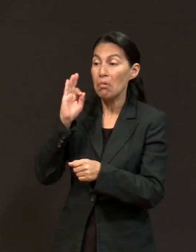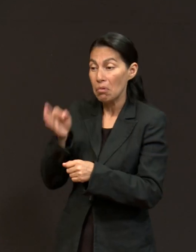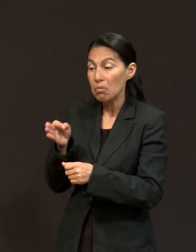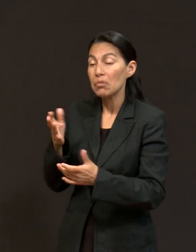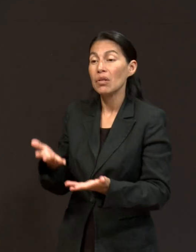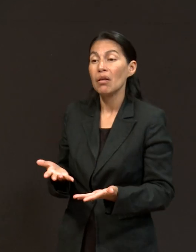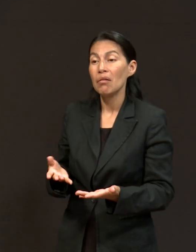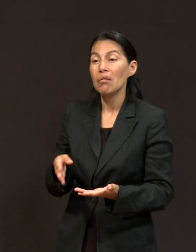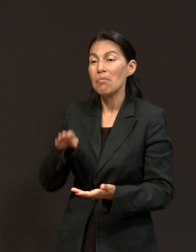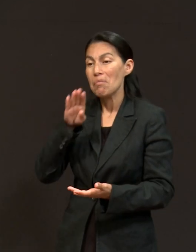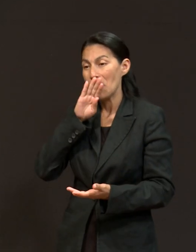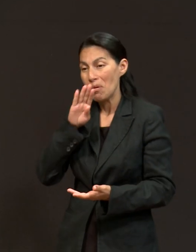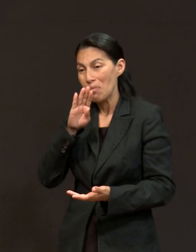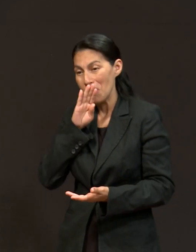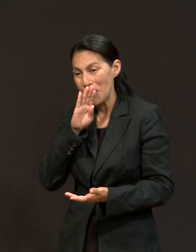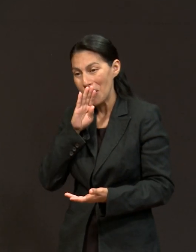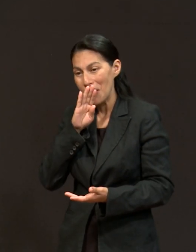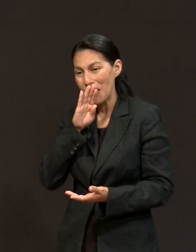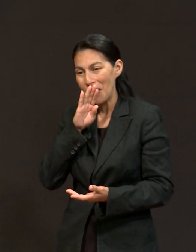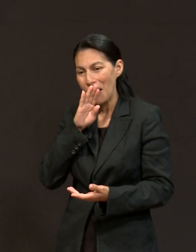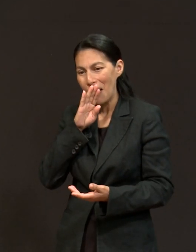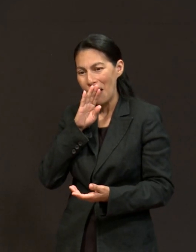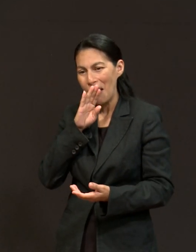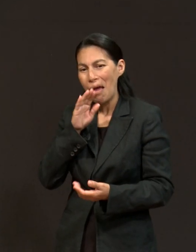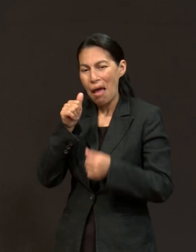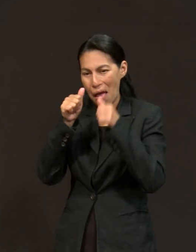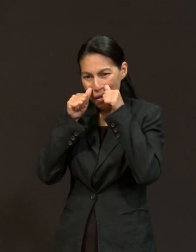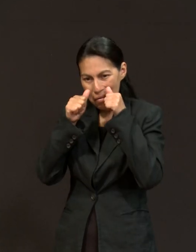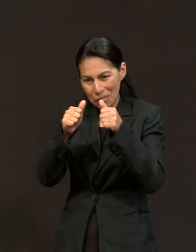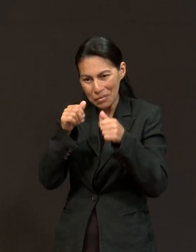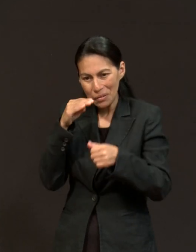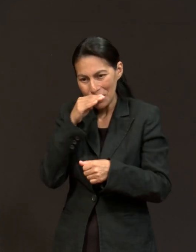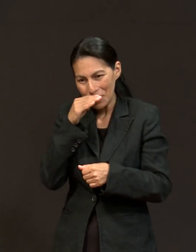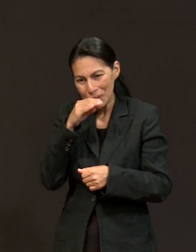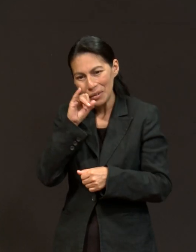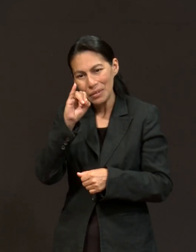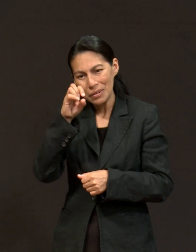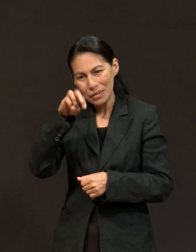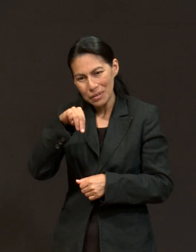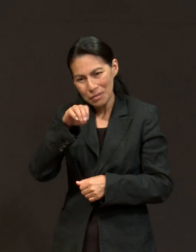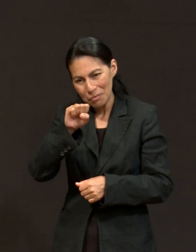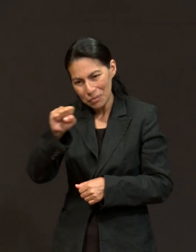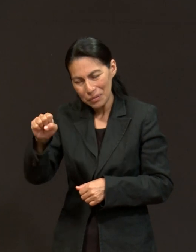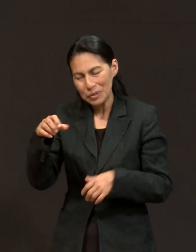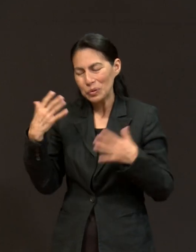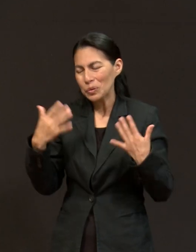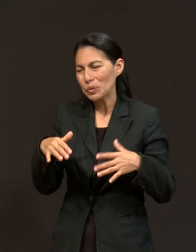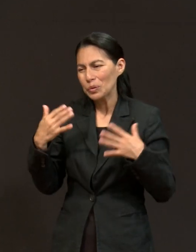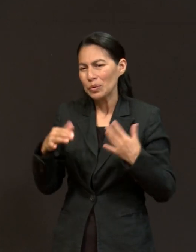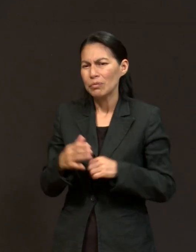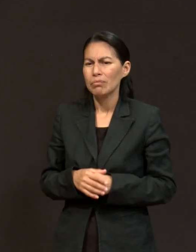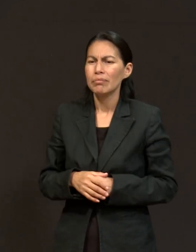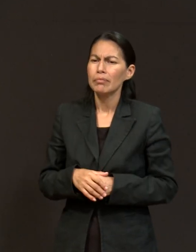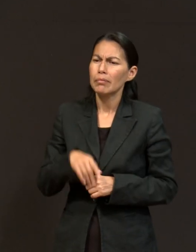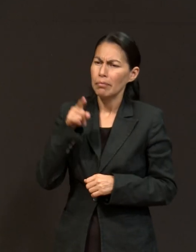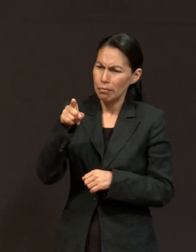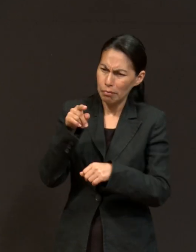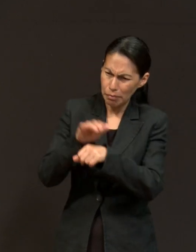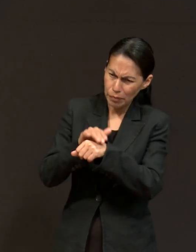Y fue por ese medio que mi mamá se pudo, se pudo atender. Y él me decía, no tengas miedo de